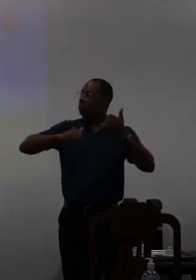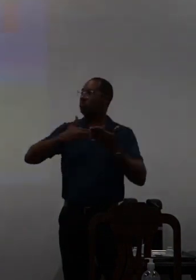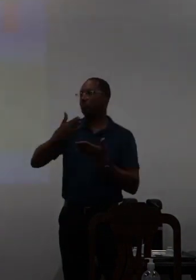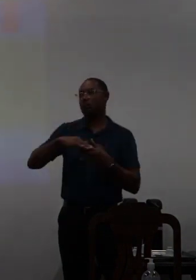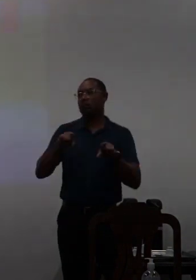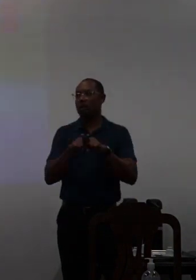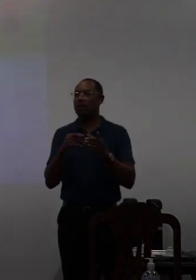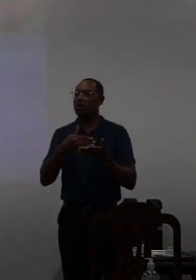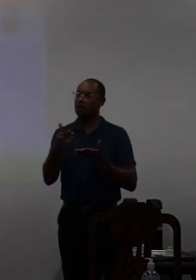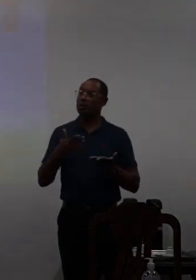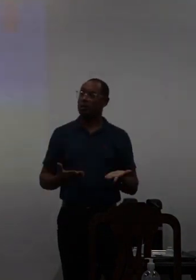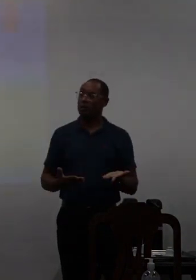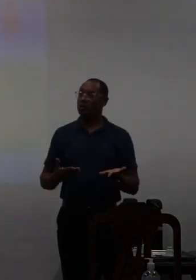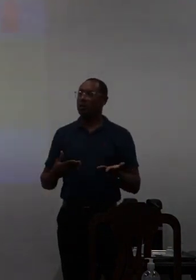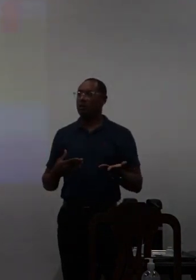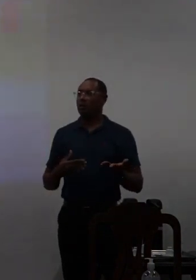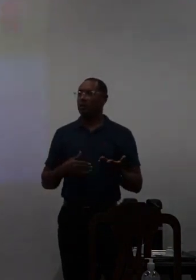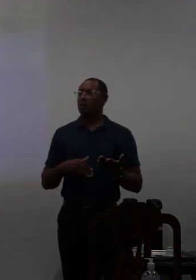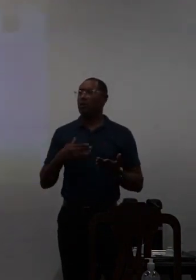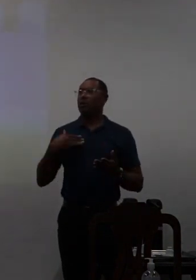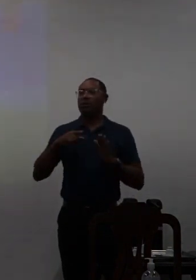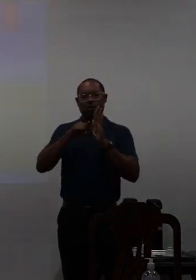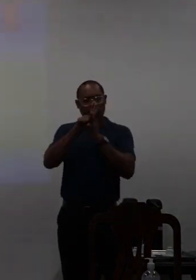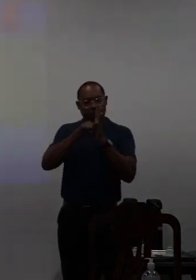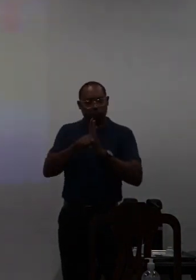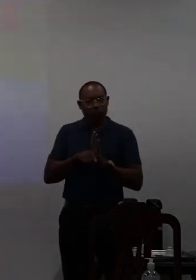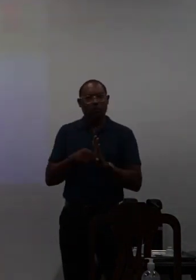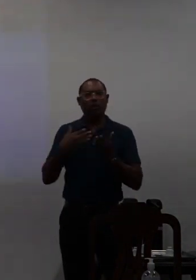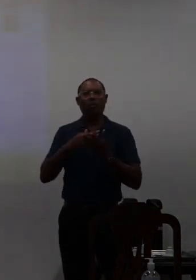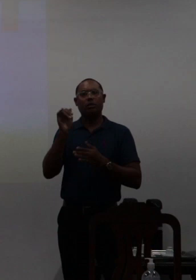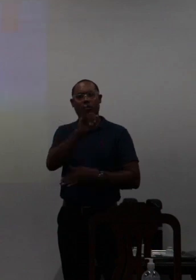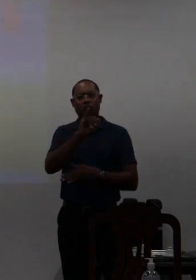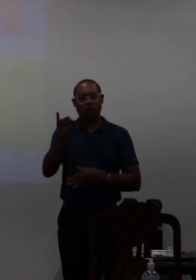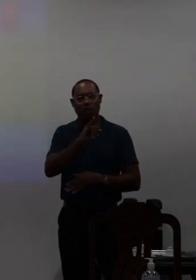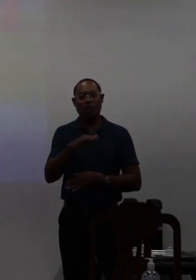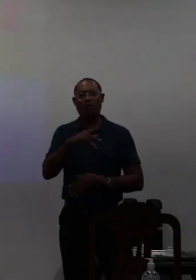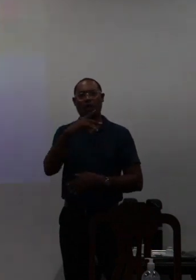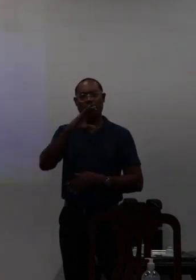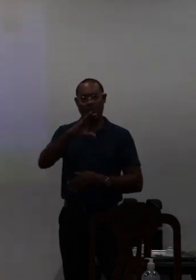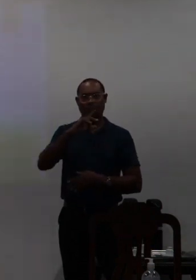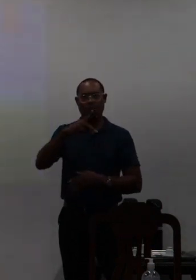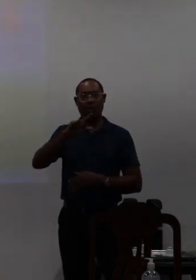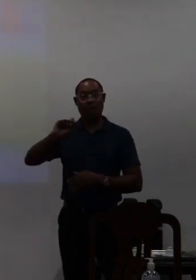da pesquisa institucional e da CPA